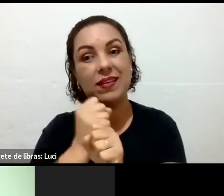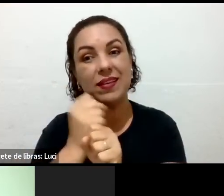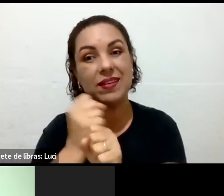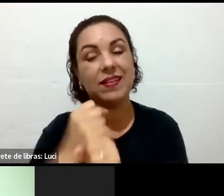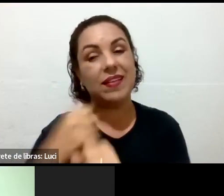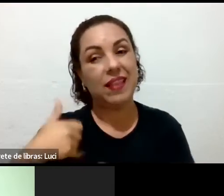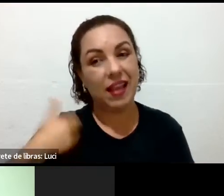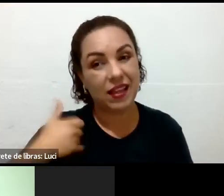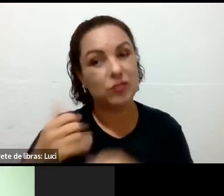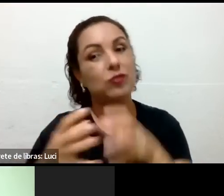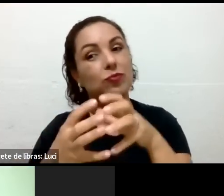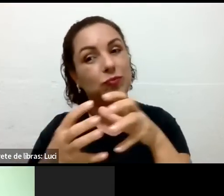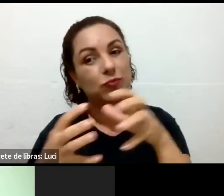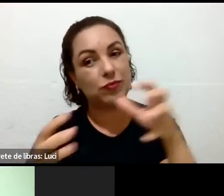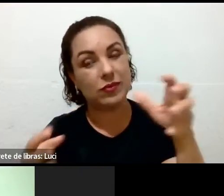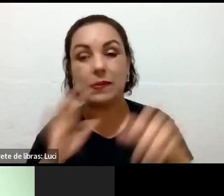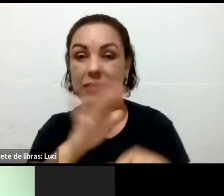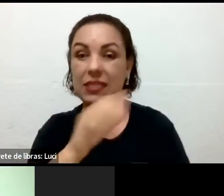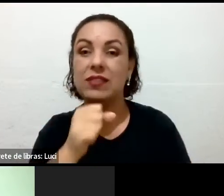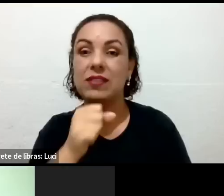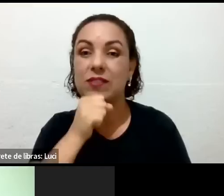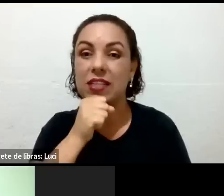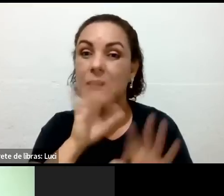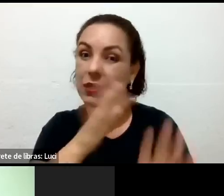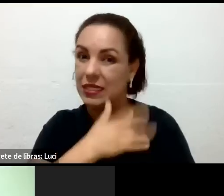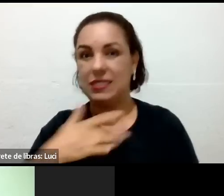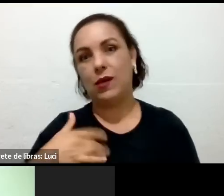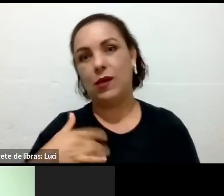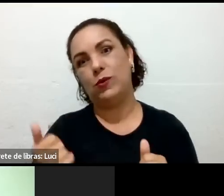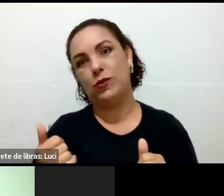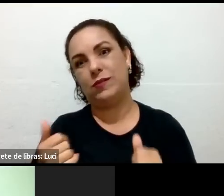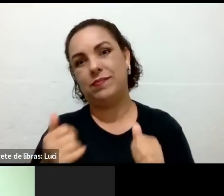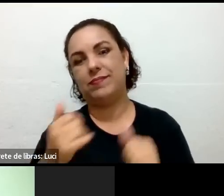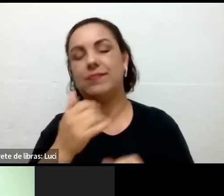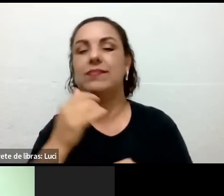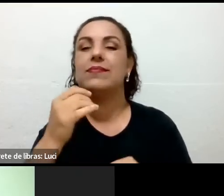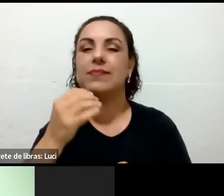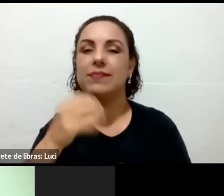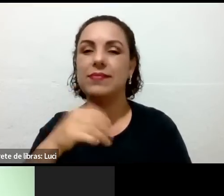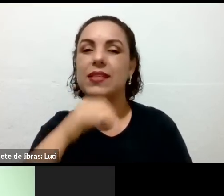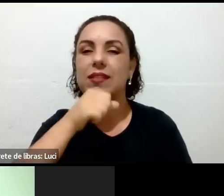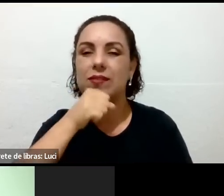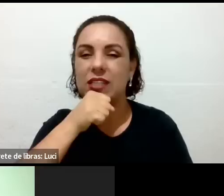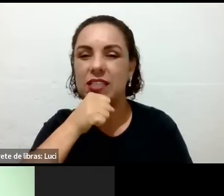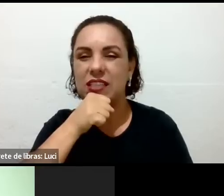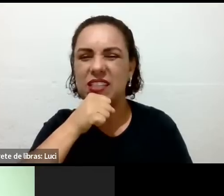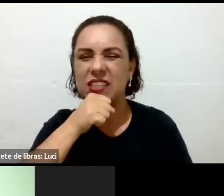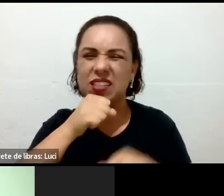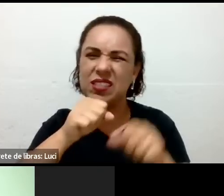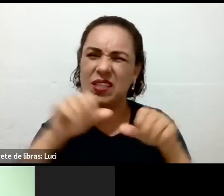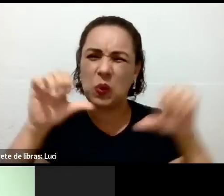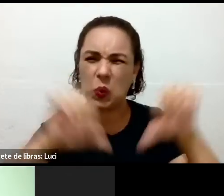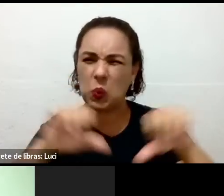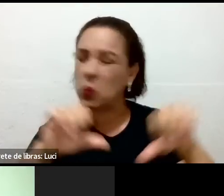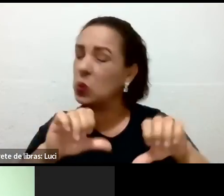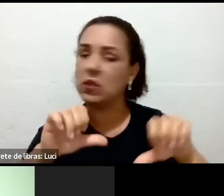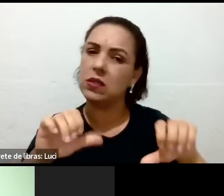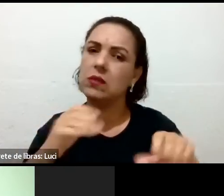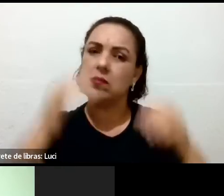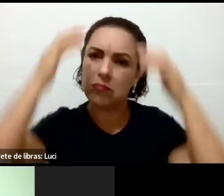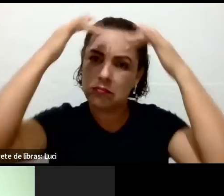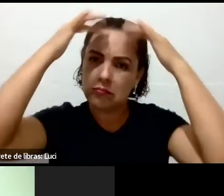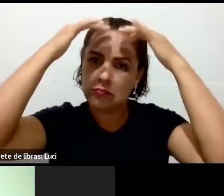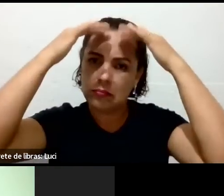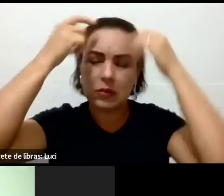envelhecendo com qualidade de vida. Faz as atividades dela, tanto a parte cerebral como a motora está funcionando